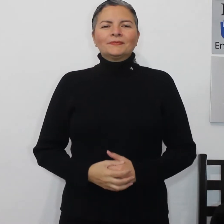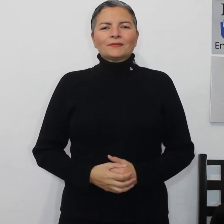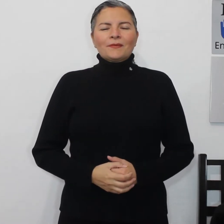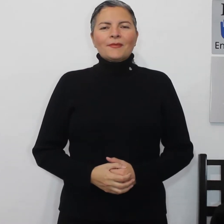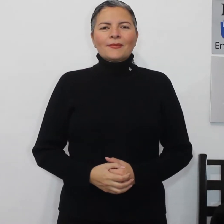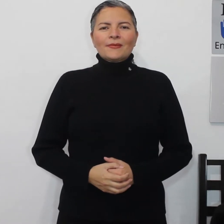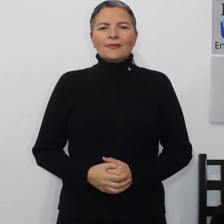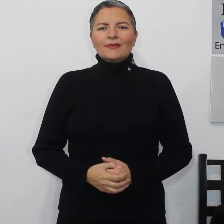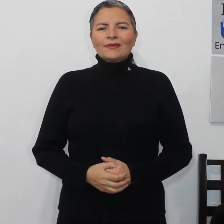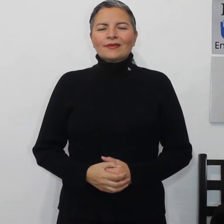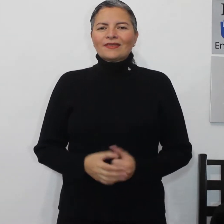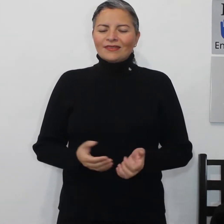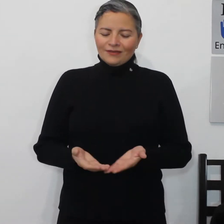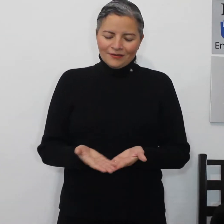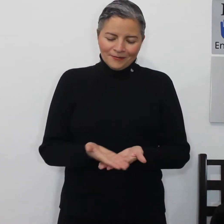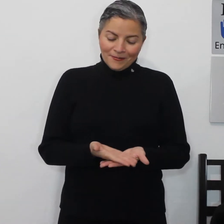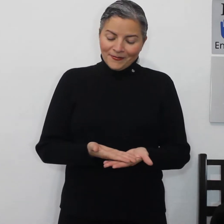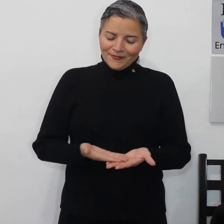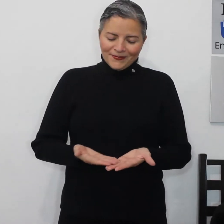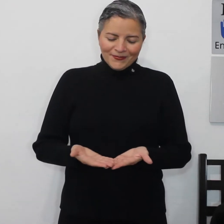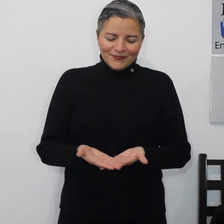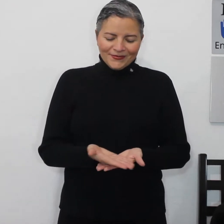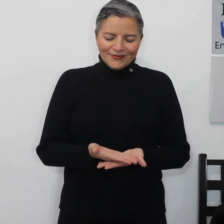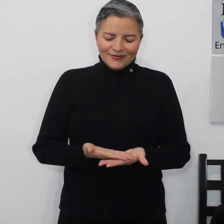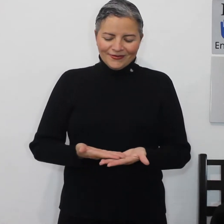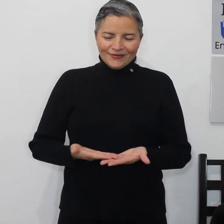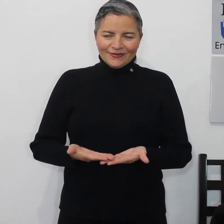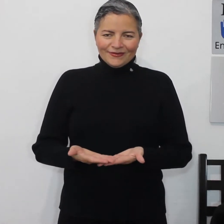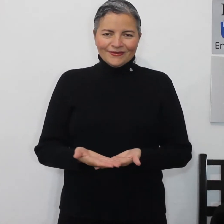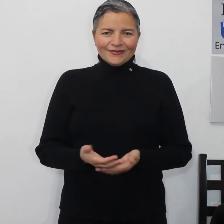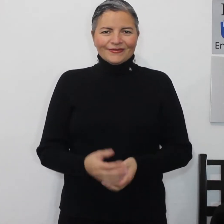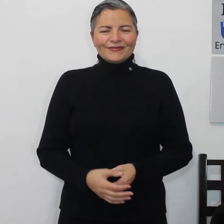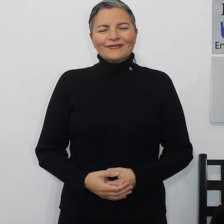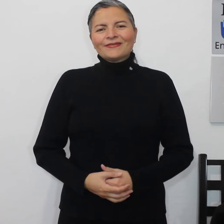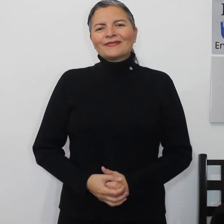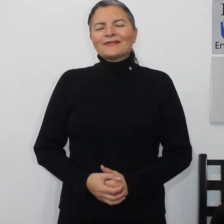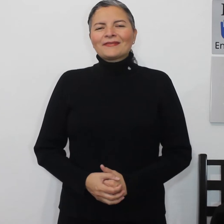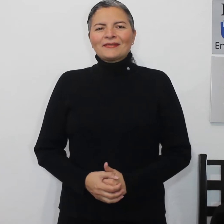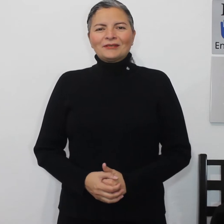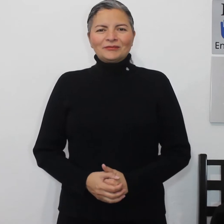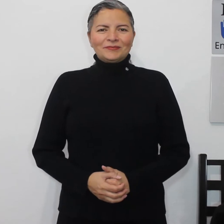sopa aguada, arroz,